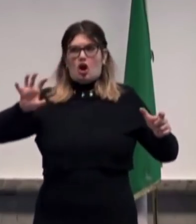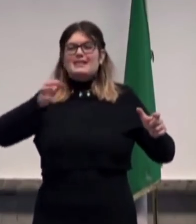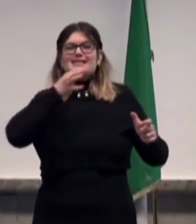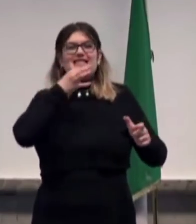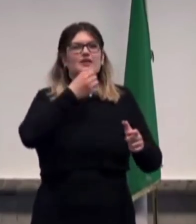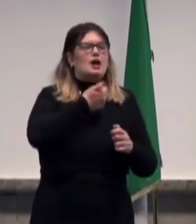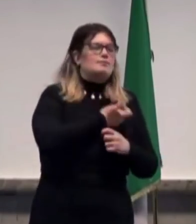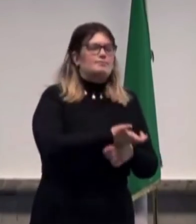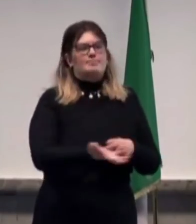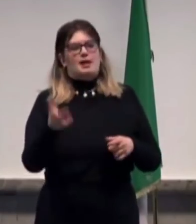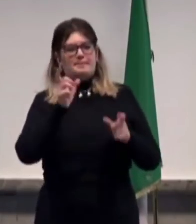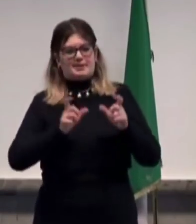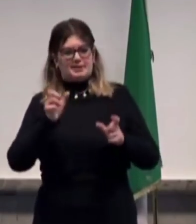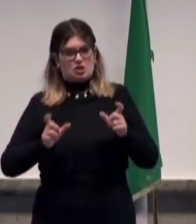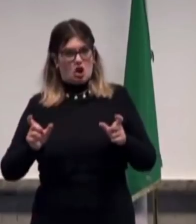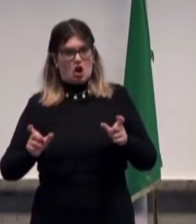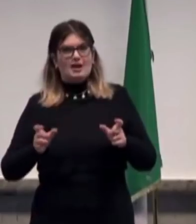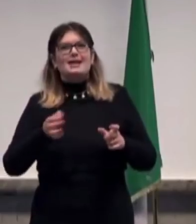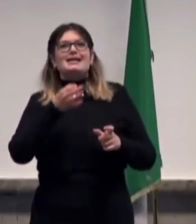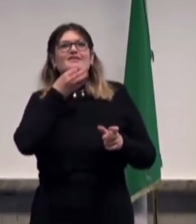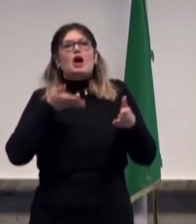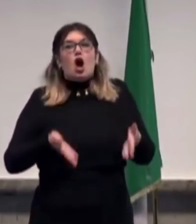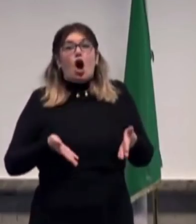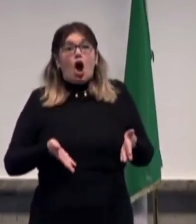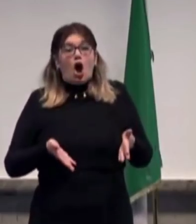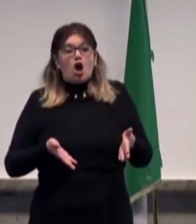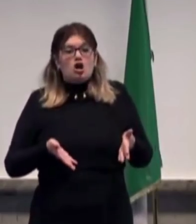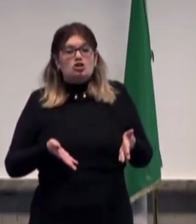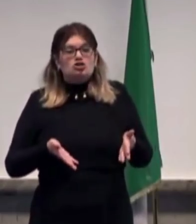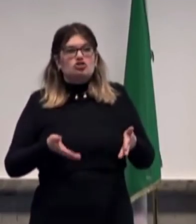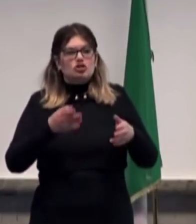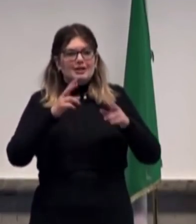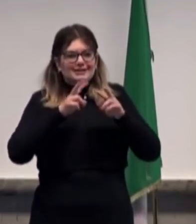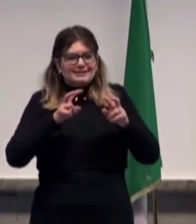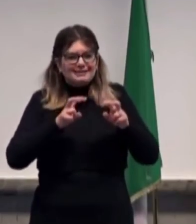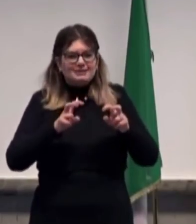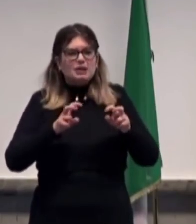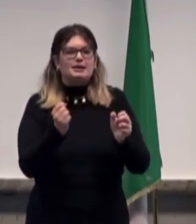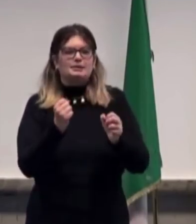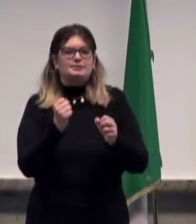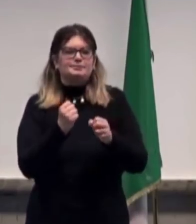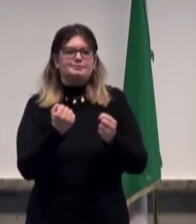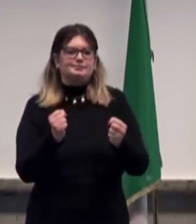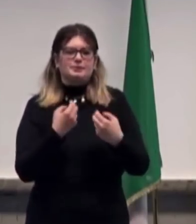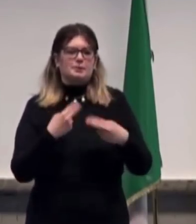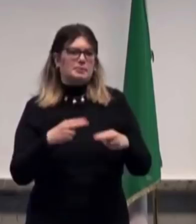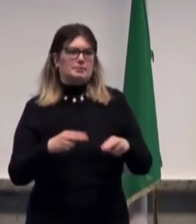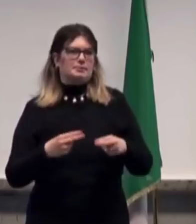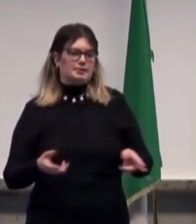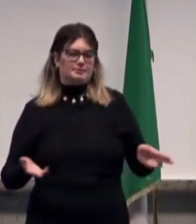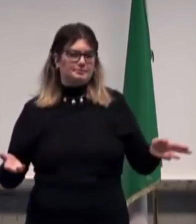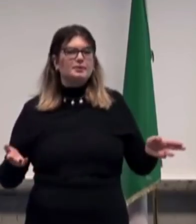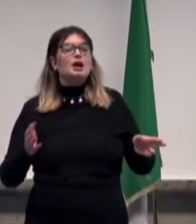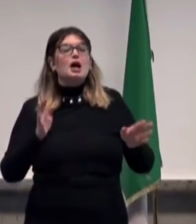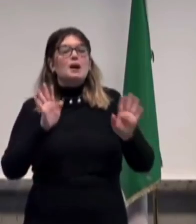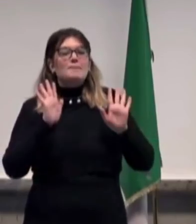persone, è evidente che non è oggi fattibile un monitoraggio di tutti i positivi possibili. Credo che l'attenzione più